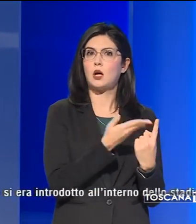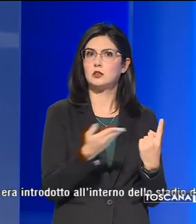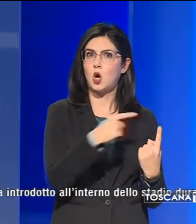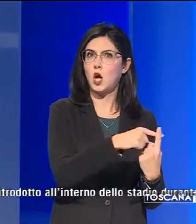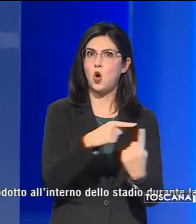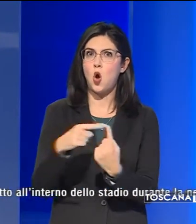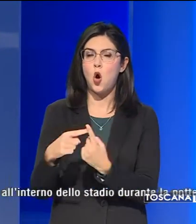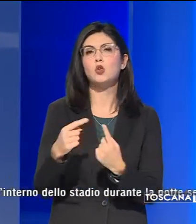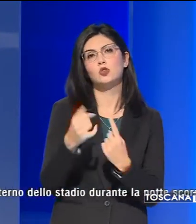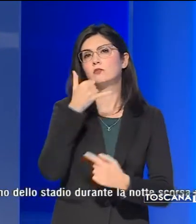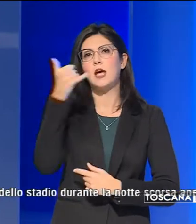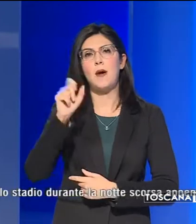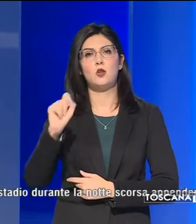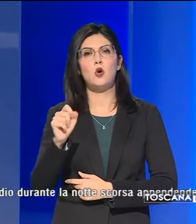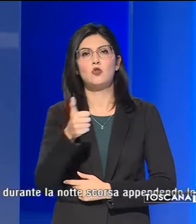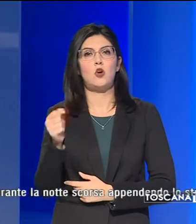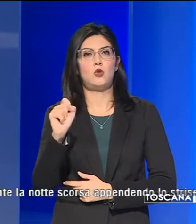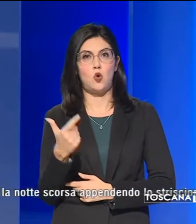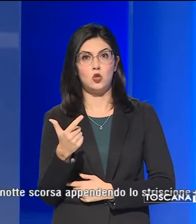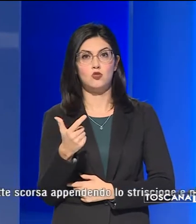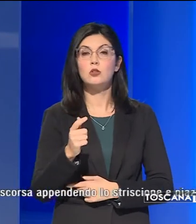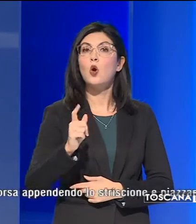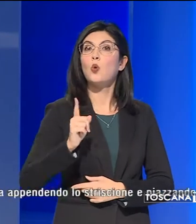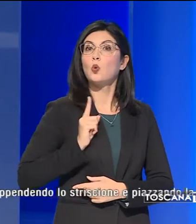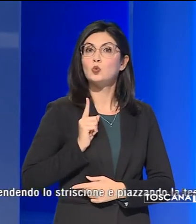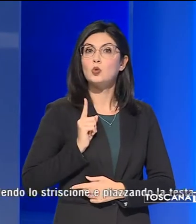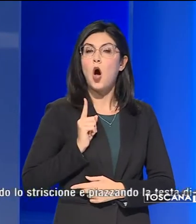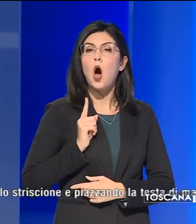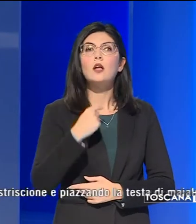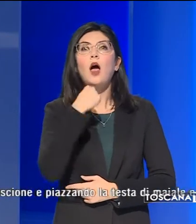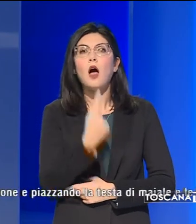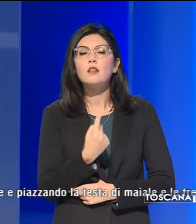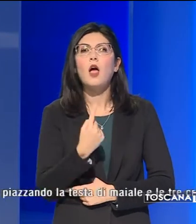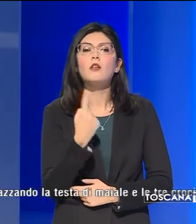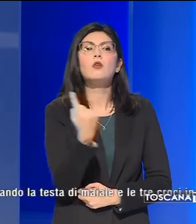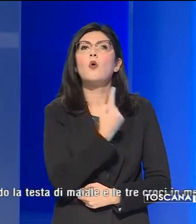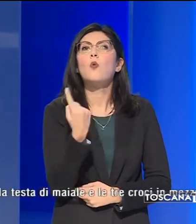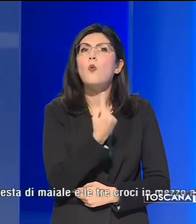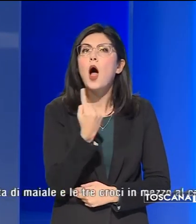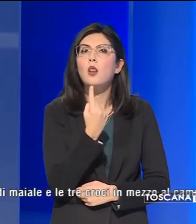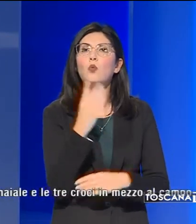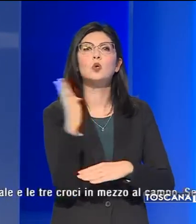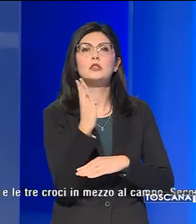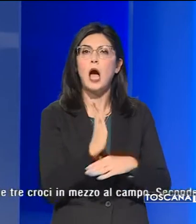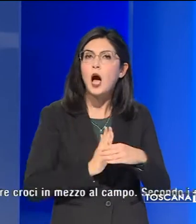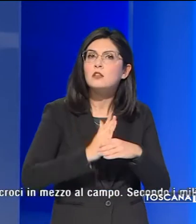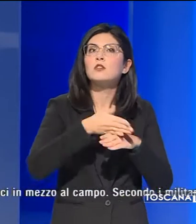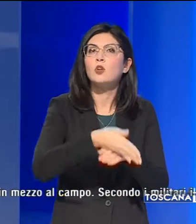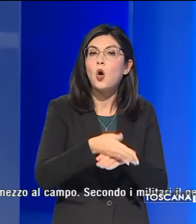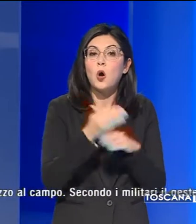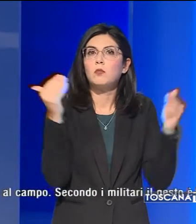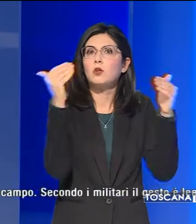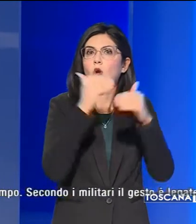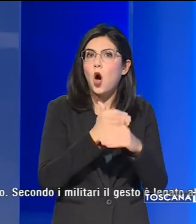112. Il custode avrebbe riferito che qualcuno si era introdotto all'interno dello stadio durante la